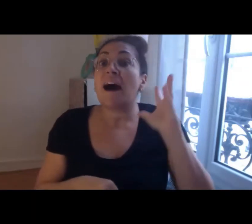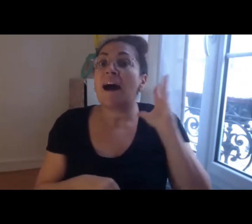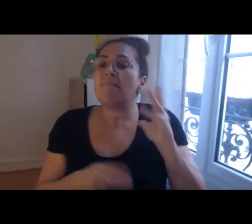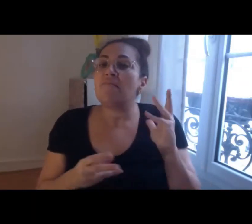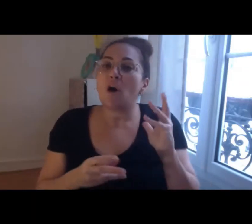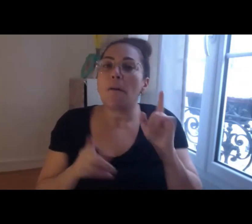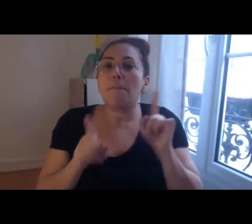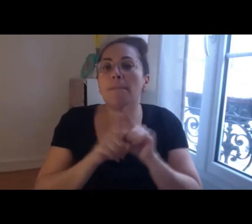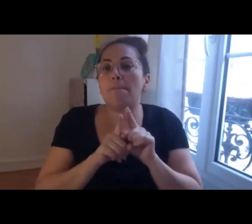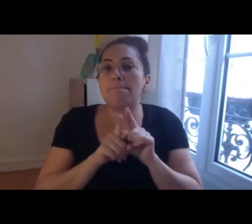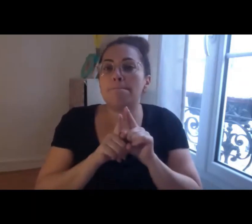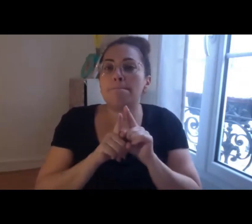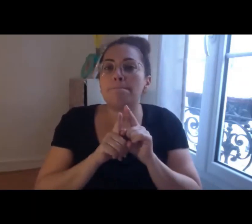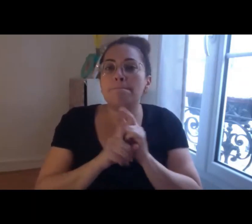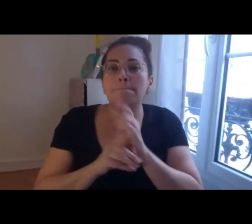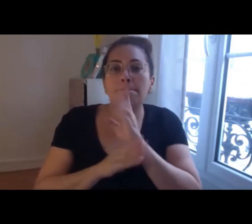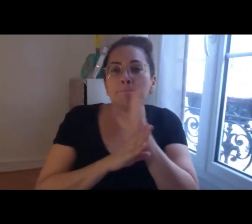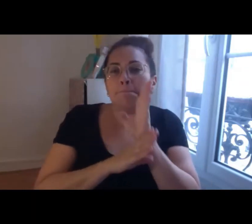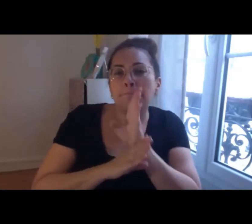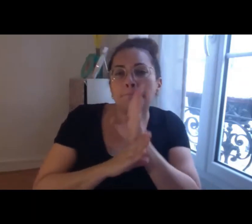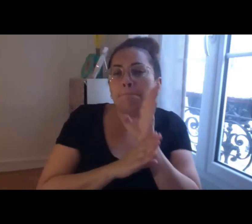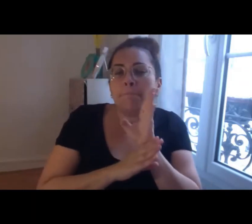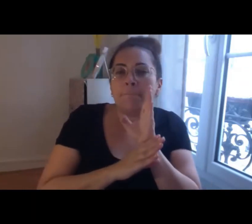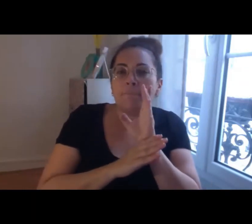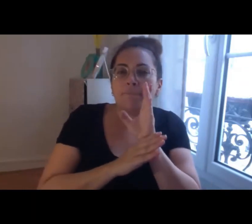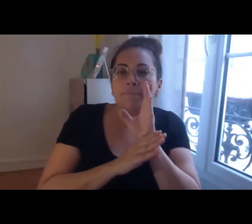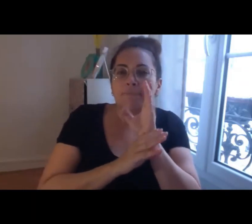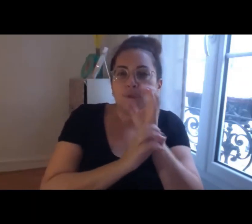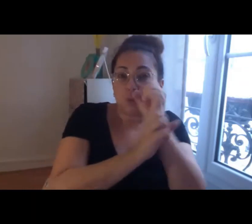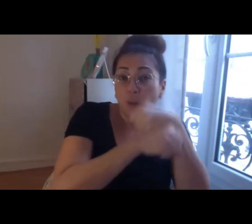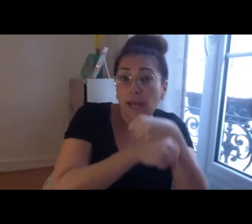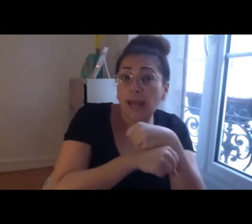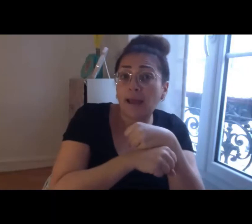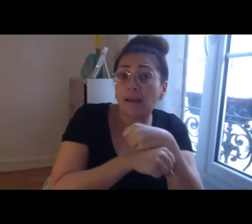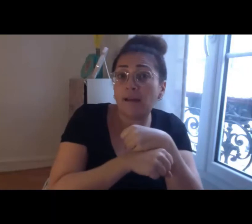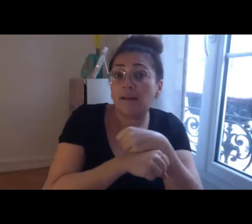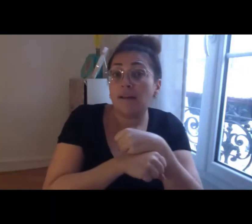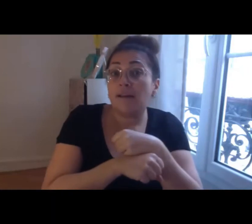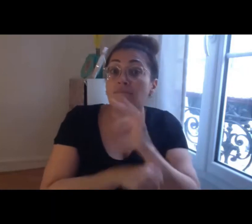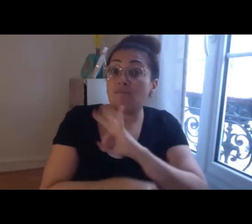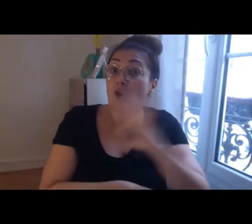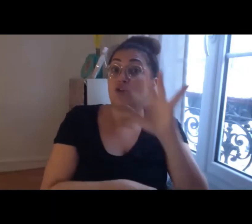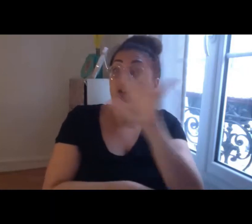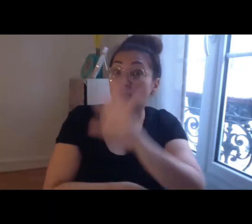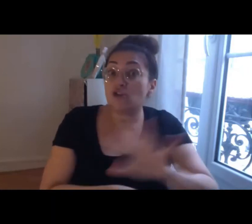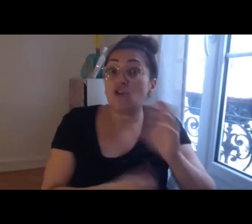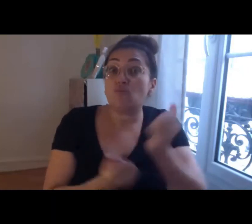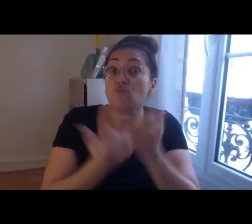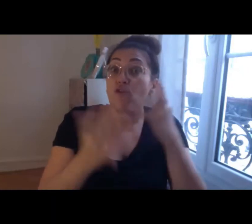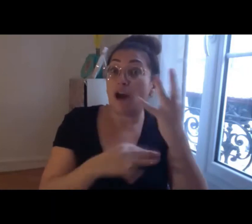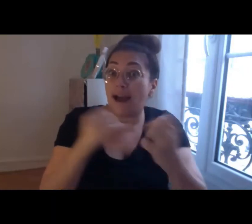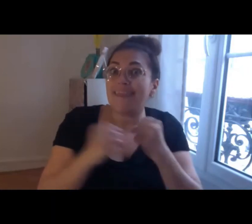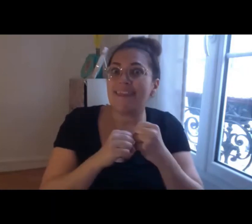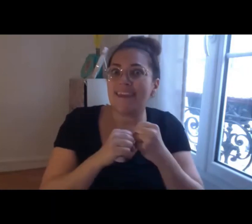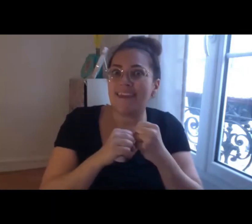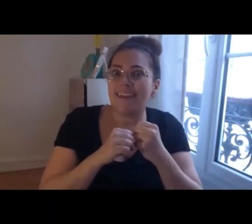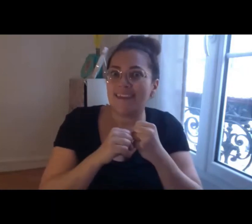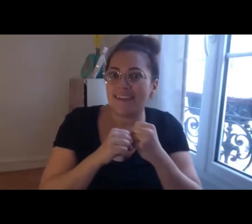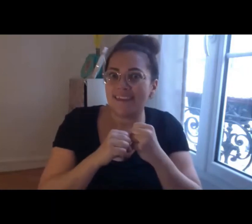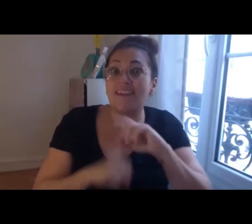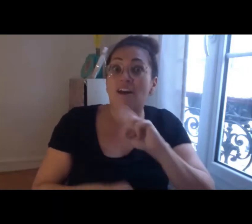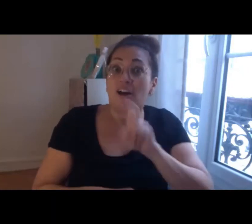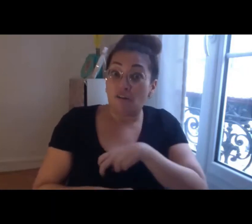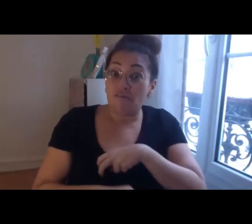studies étant relativement rares il y a quelques années en France sur ces sujets-là on voit aujourd'hui beaucoup plus d'acteurs qui sont